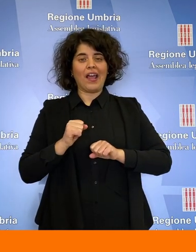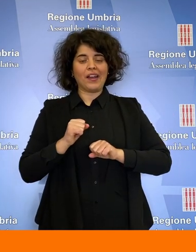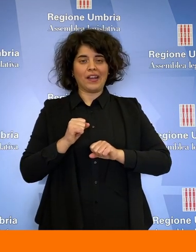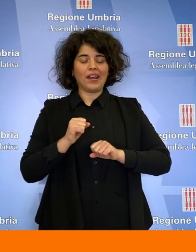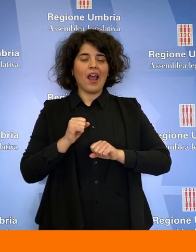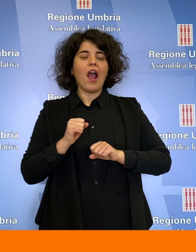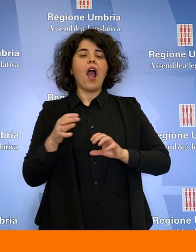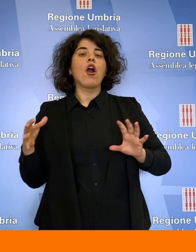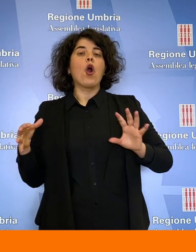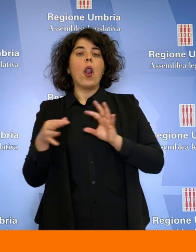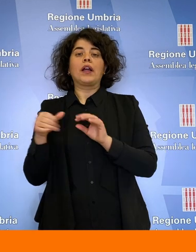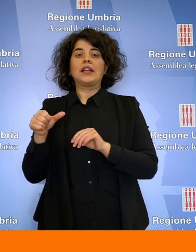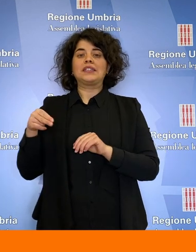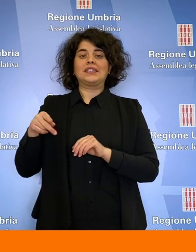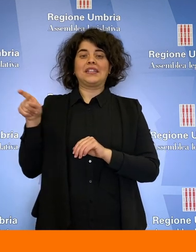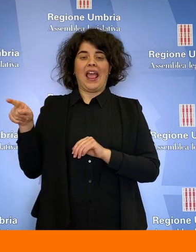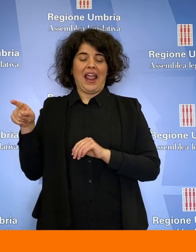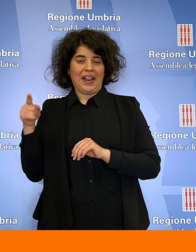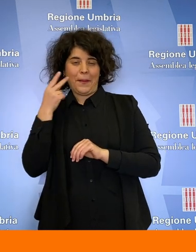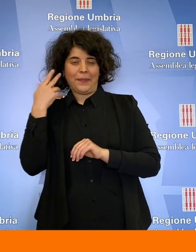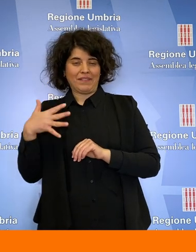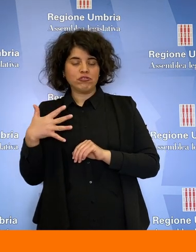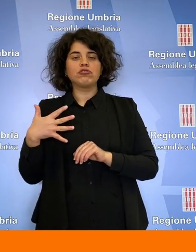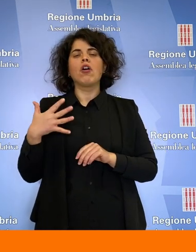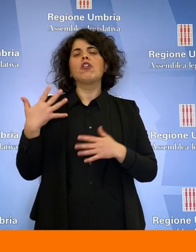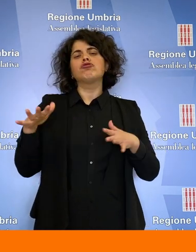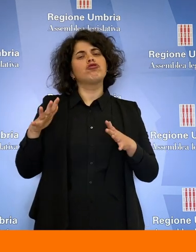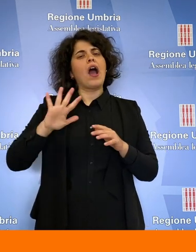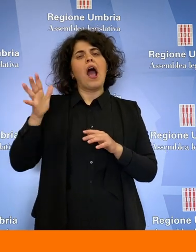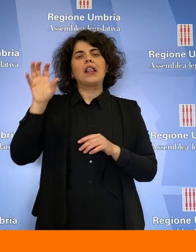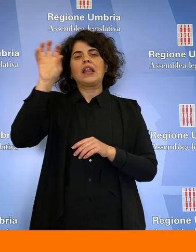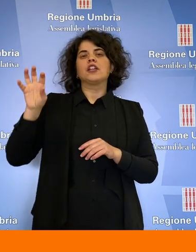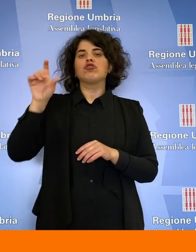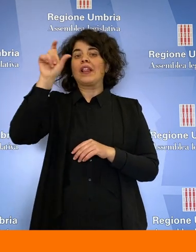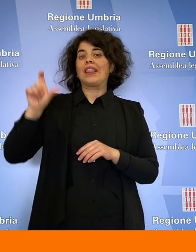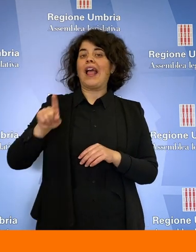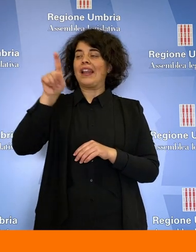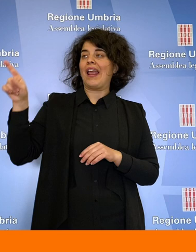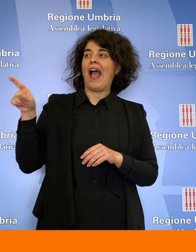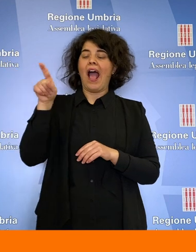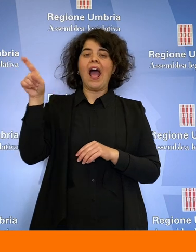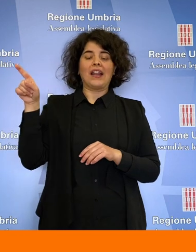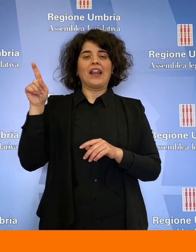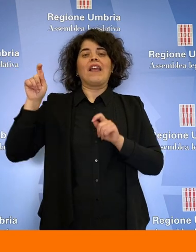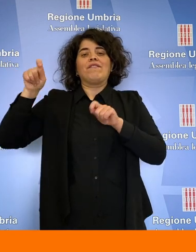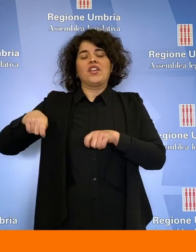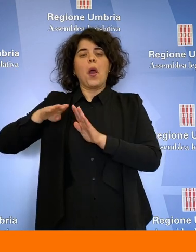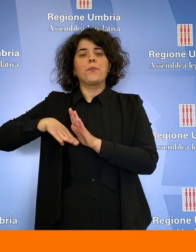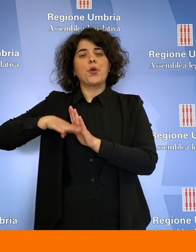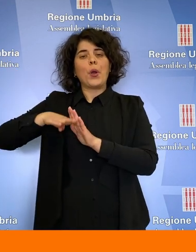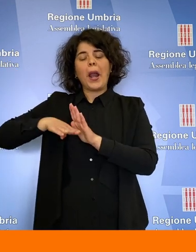rispetto a quanto previsto dal Servizio Sanitario Nazionale, come già fatto in altre regioni italiane, dove sono stati avviati programmi di